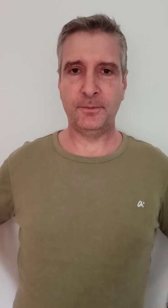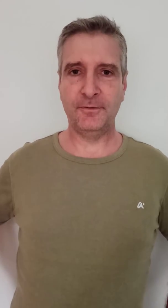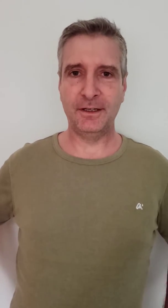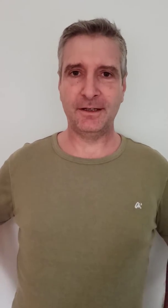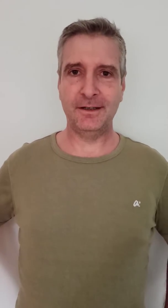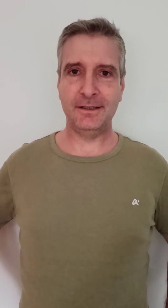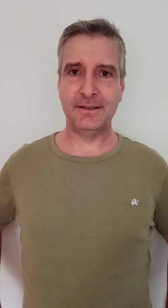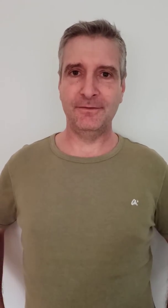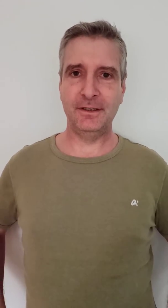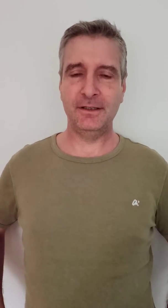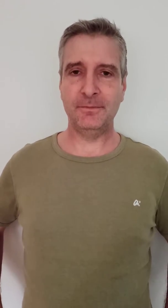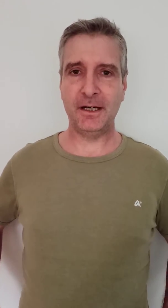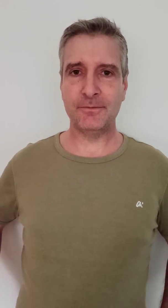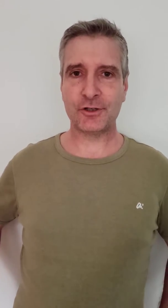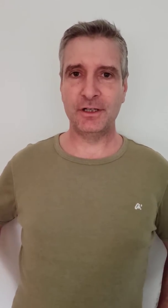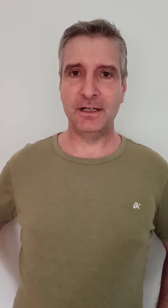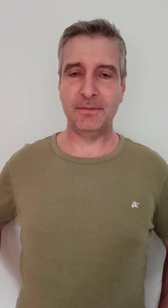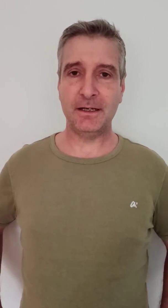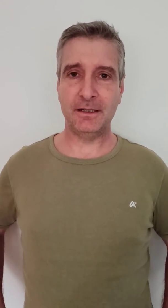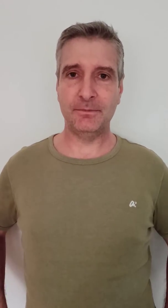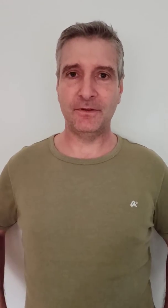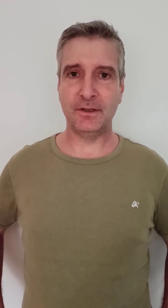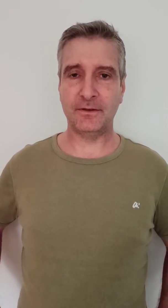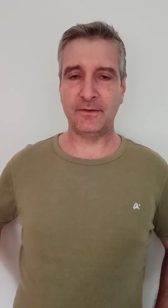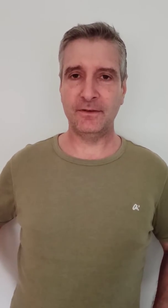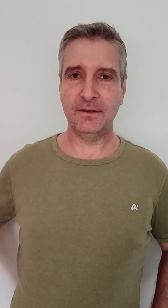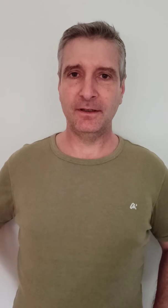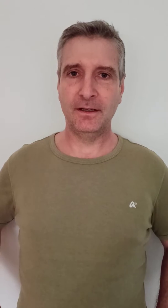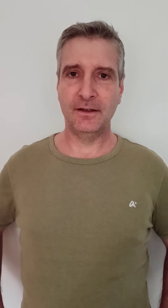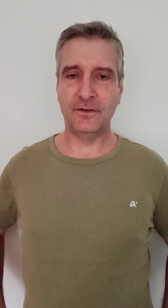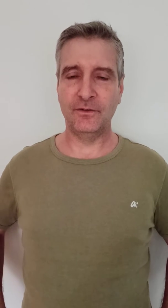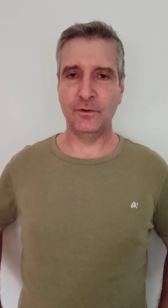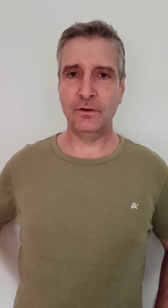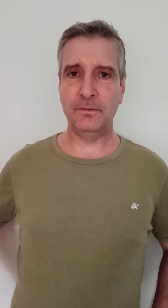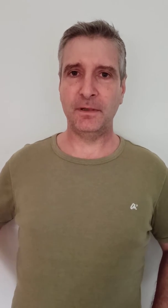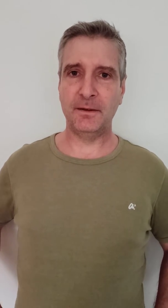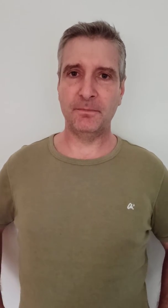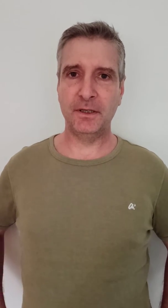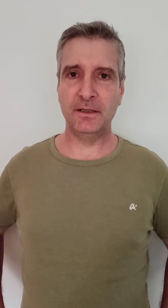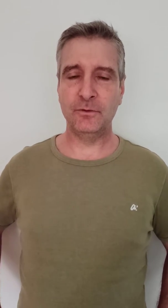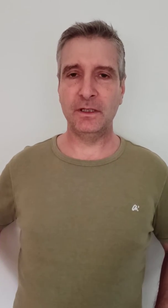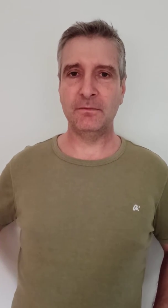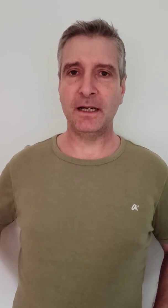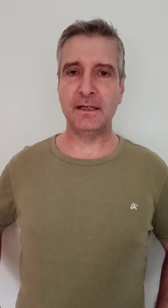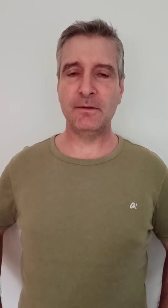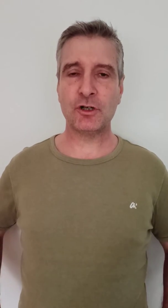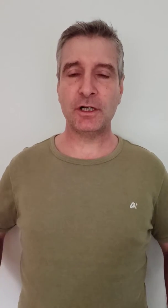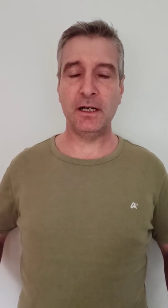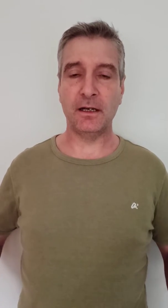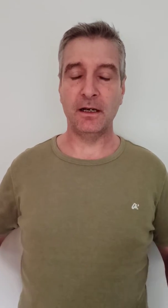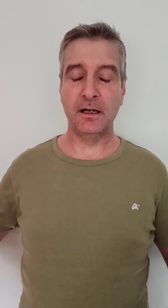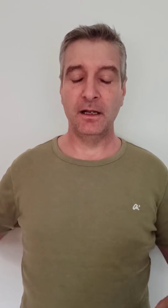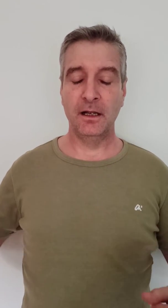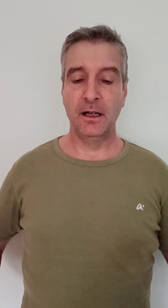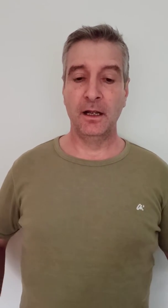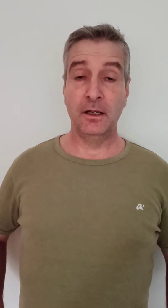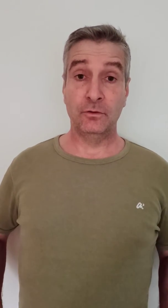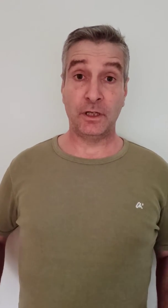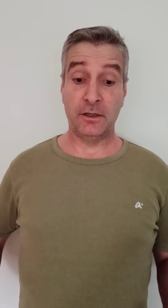beweglich, wie beim Schneemann im Sitzen, so beim Pinguinmann im Stehen. Dann